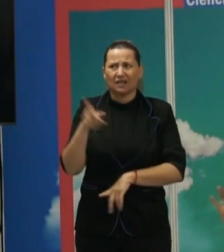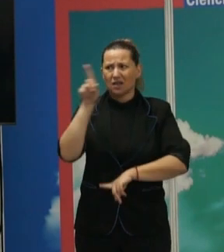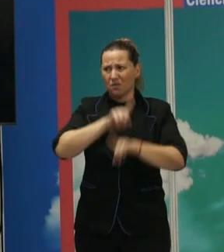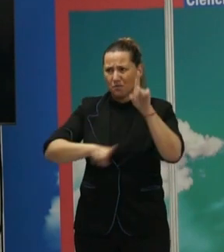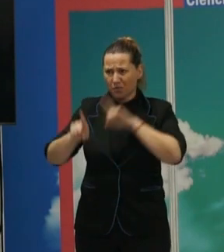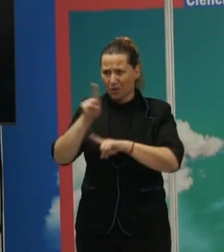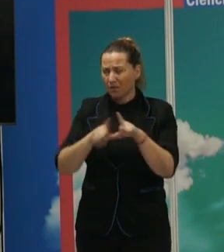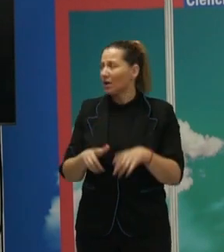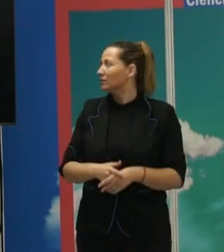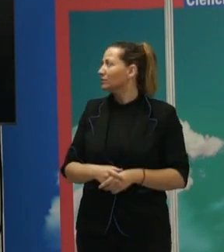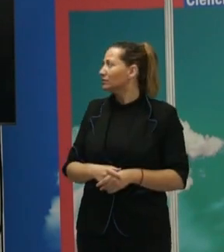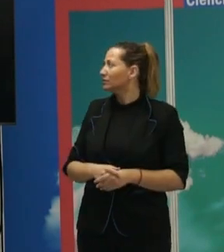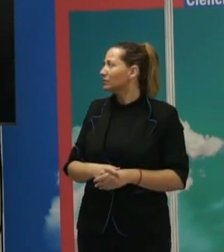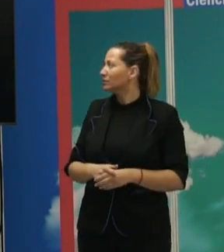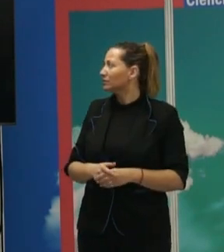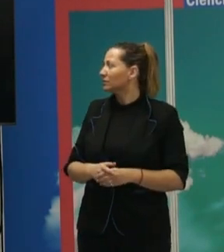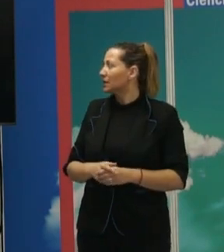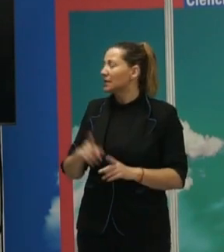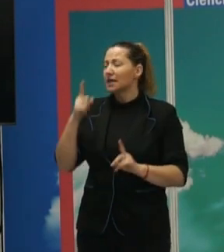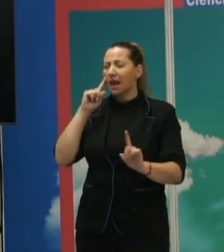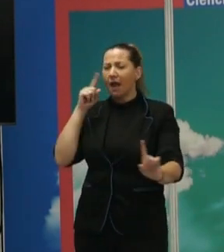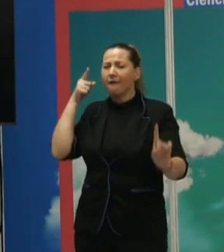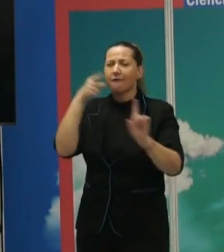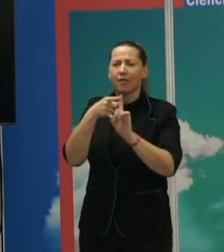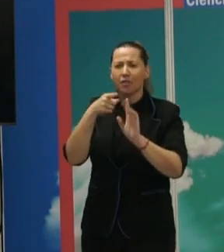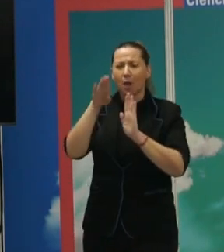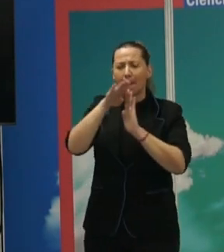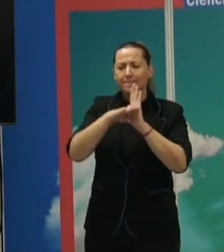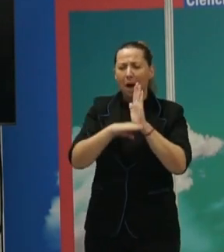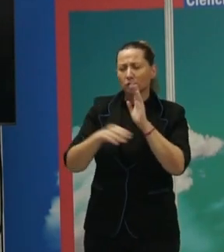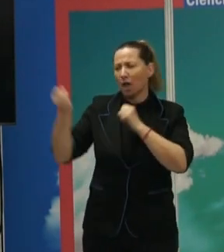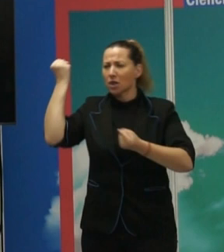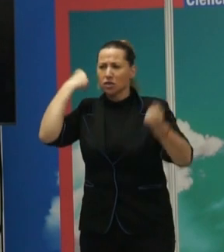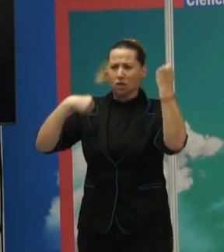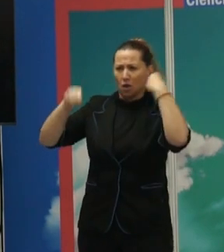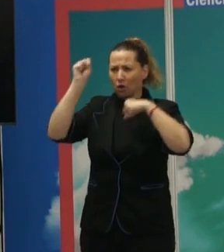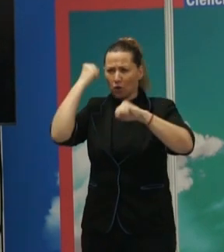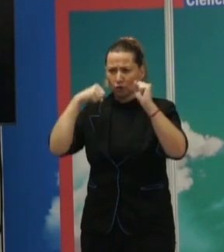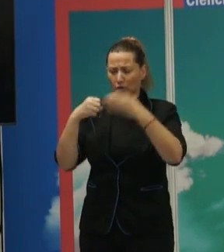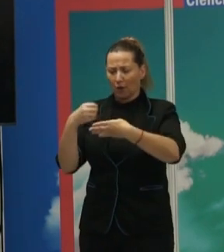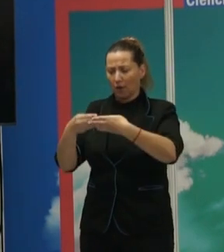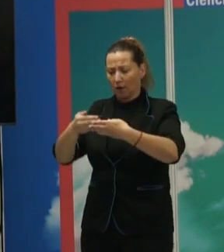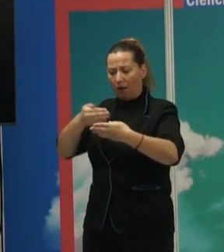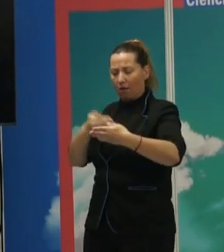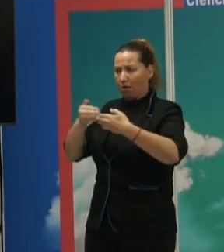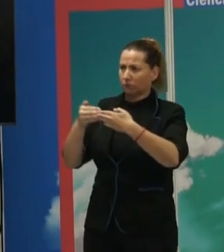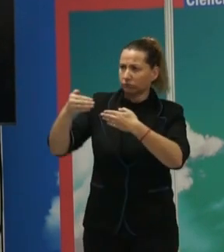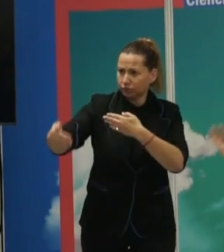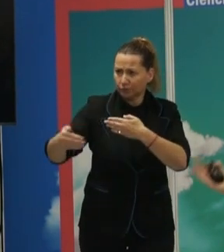por qué, insisto. Habla de la fijación de una serie de pautas de conducta de los que están a un lado y de los que están al otro.